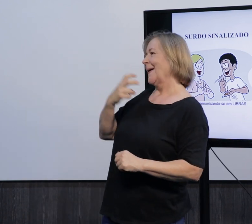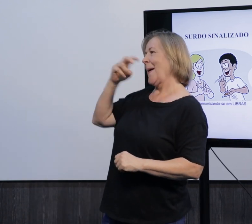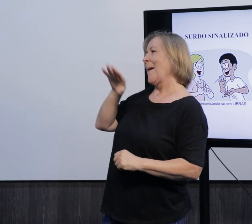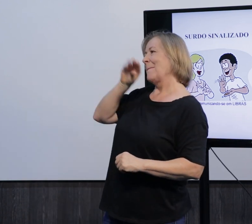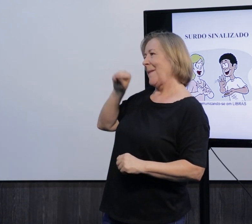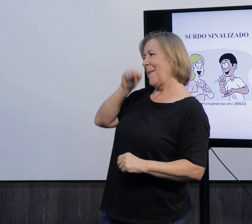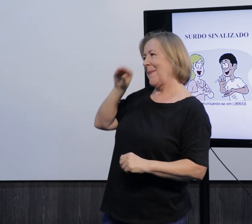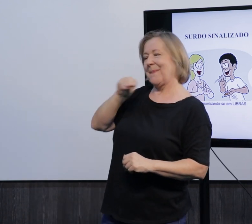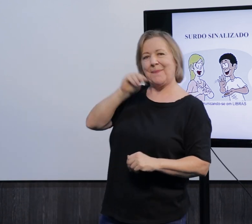surdo oralizado.